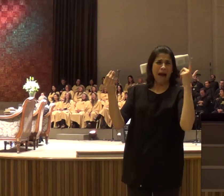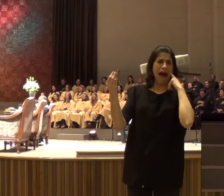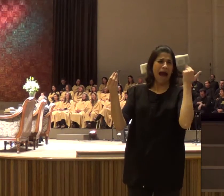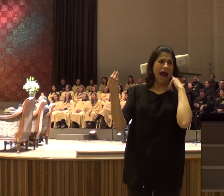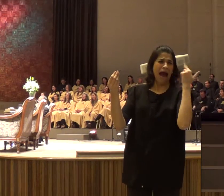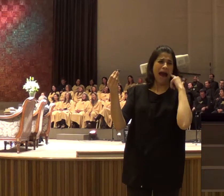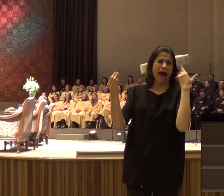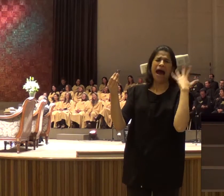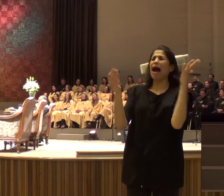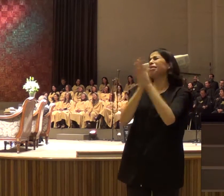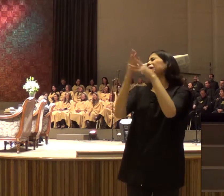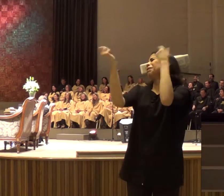aleluia,